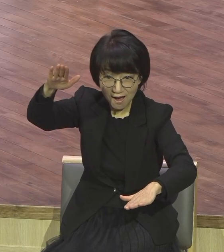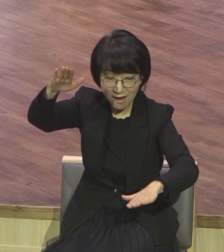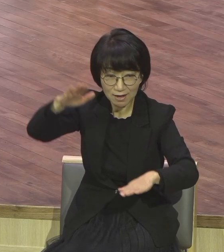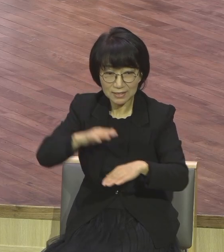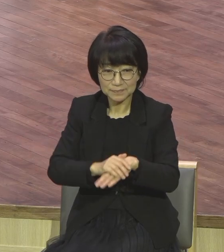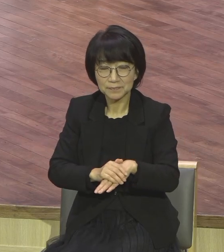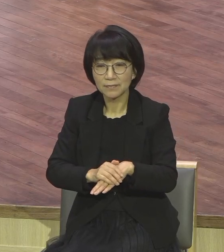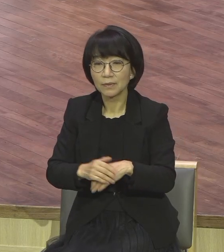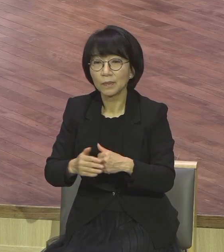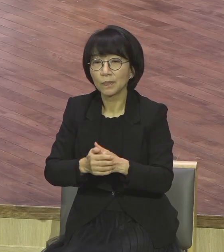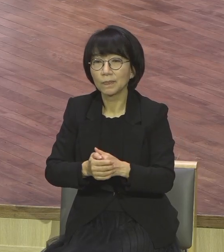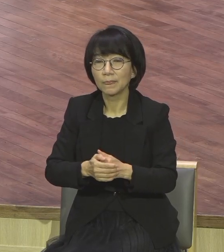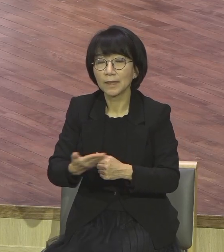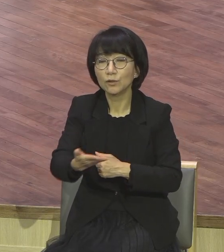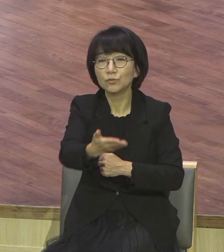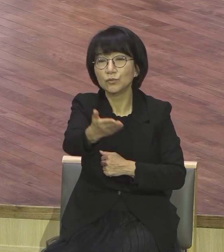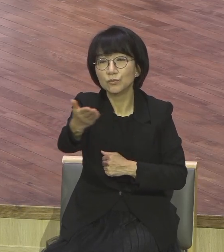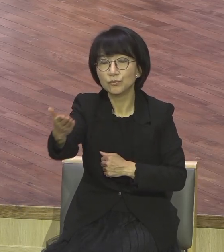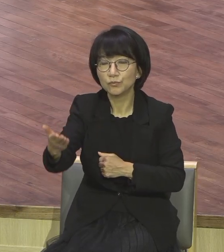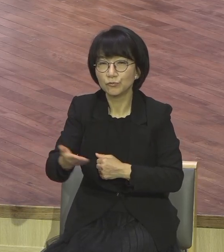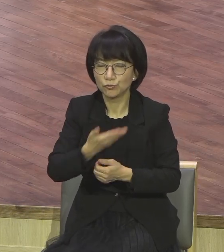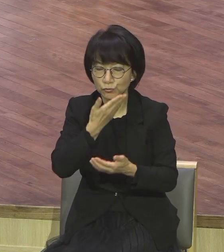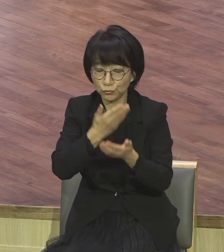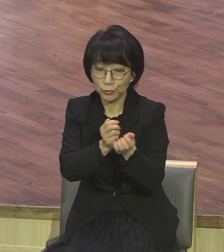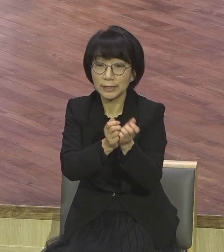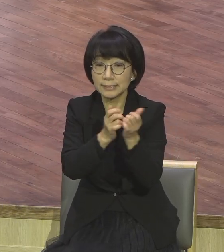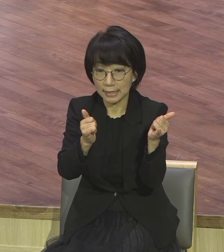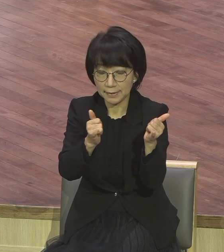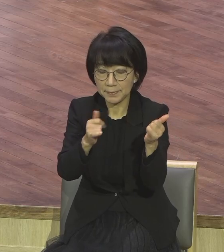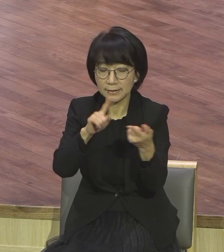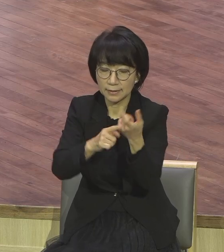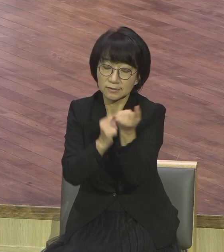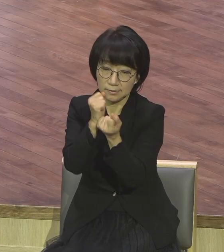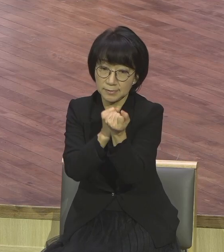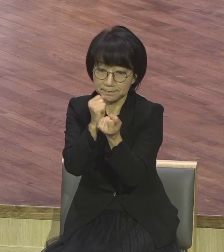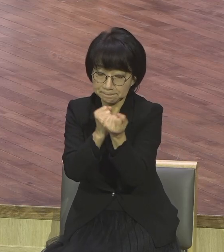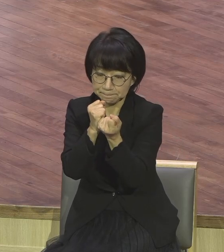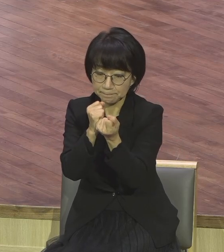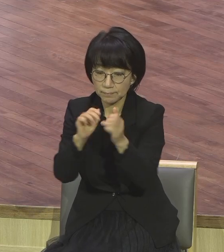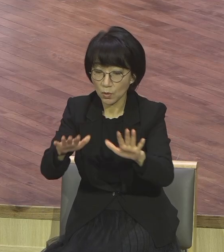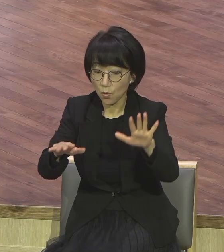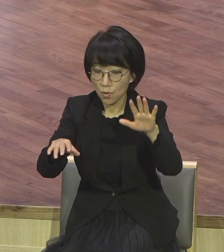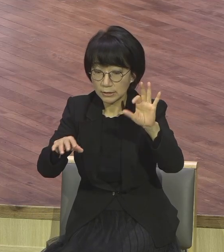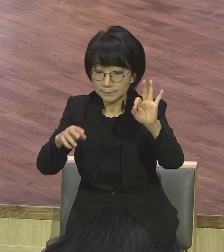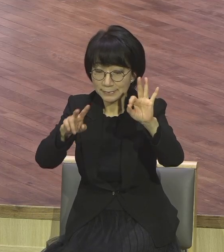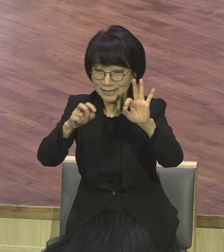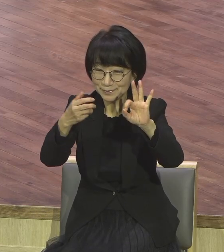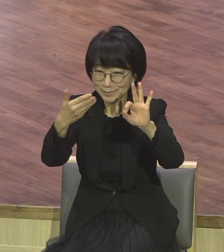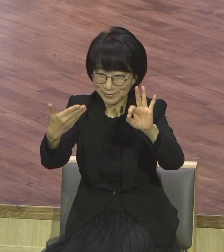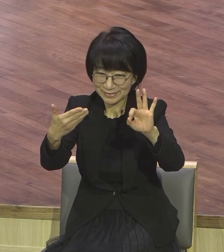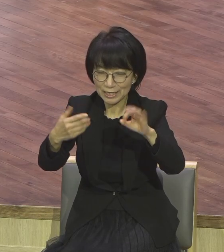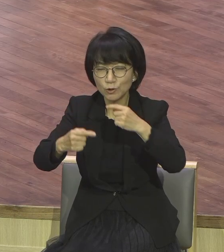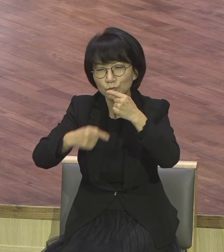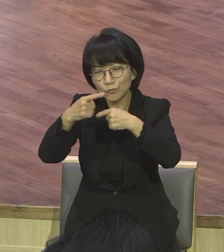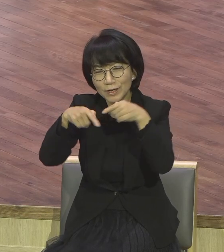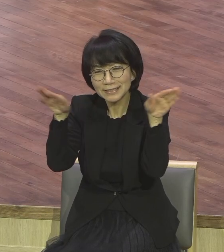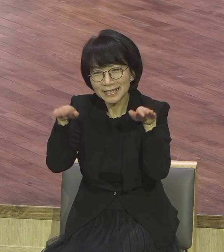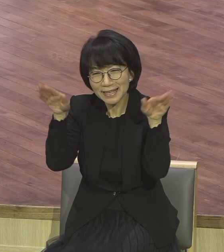가치가 어떠한지를 비율들을 설명하십니다 29절입니다 3세 두 마리가 한 아사리온에 팔리지